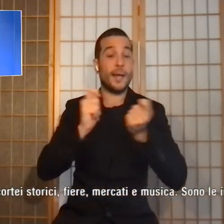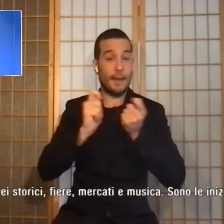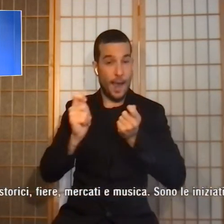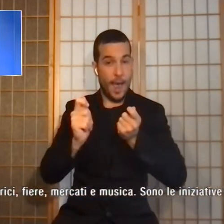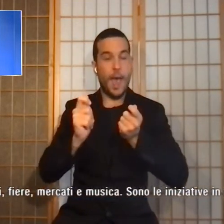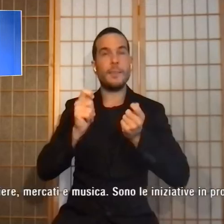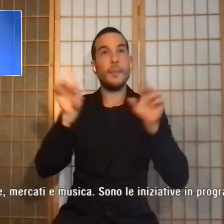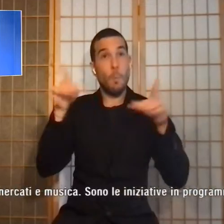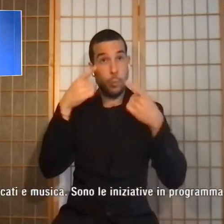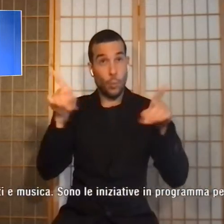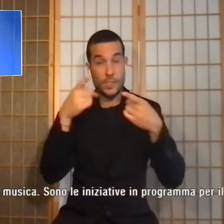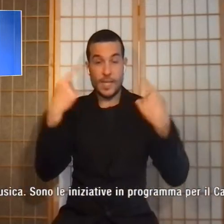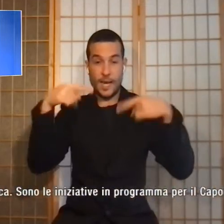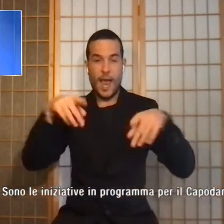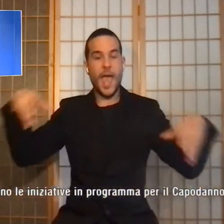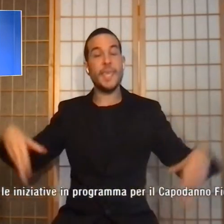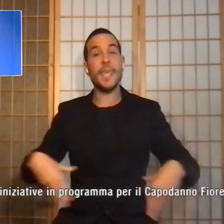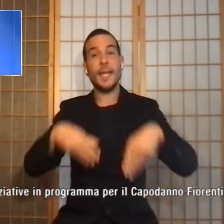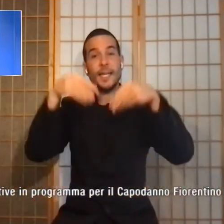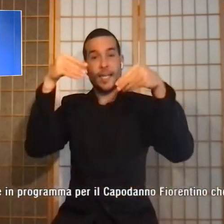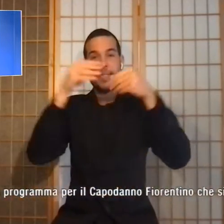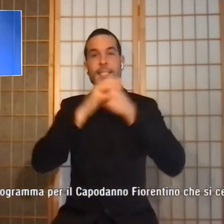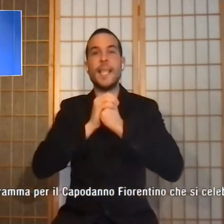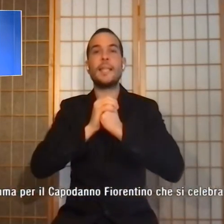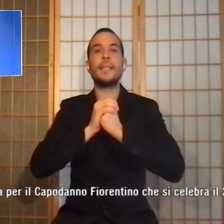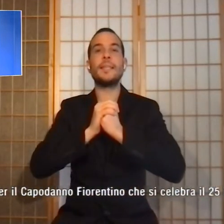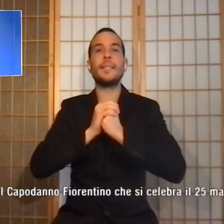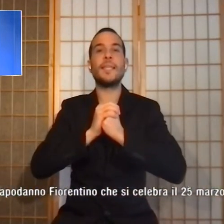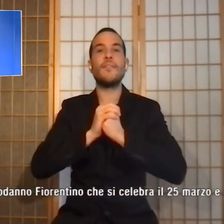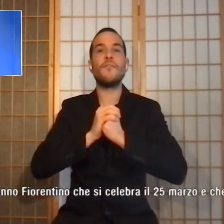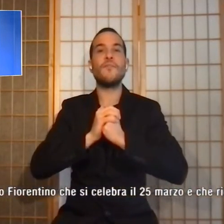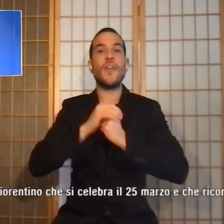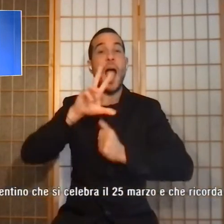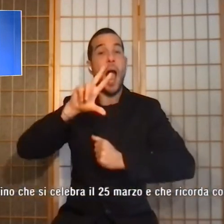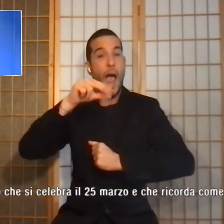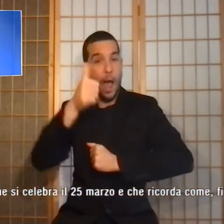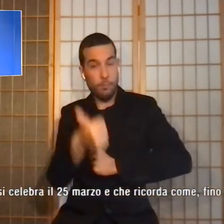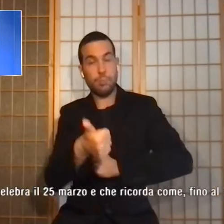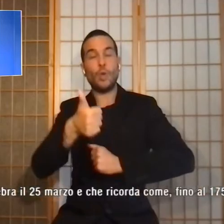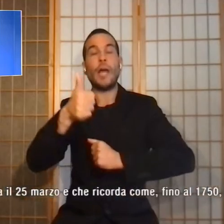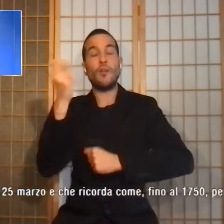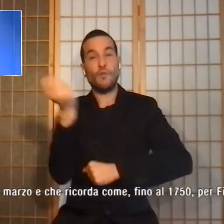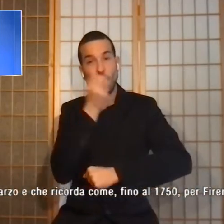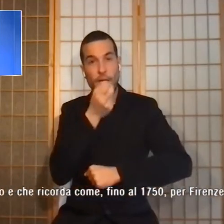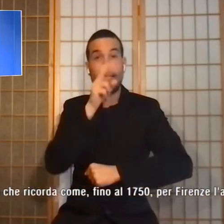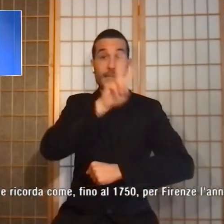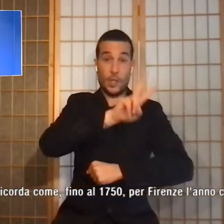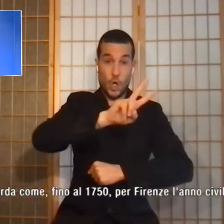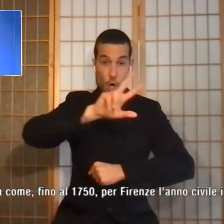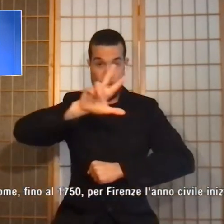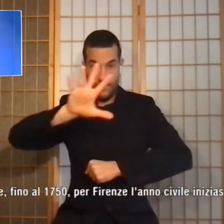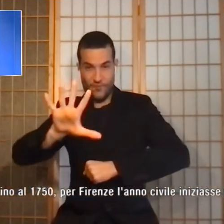iniziative in programma per il Capodanno Fiorentino che si celebra il 25 marzo